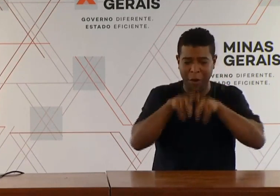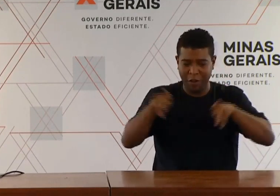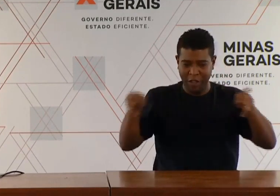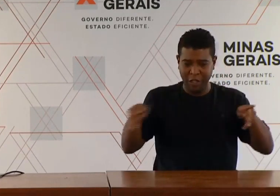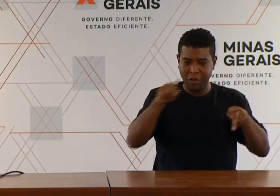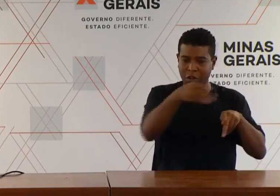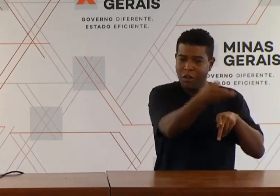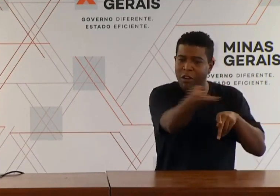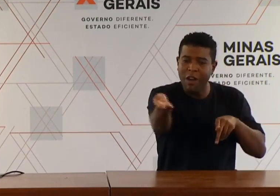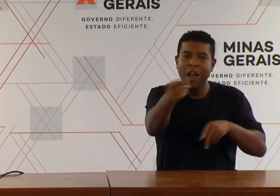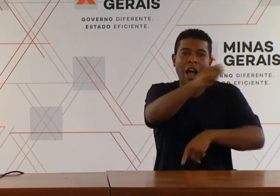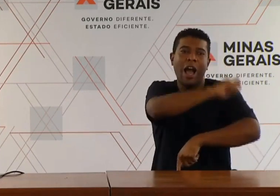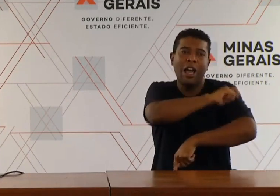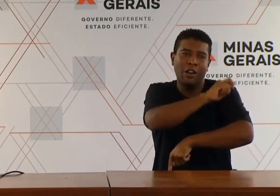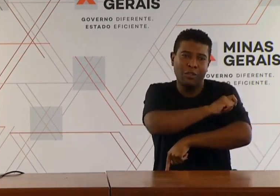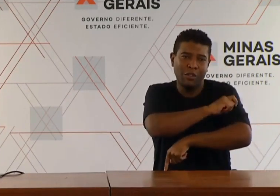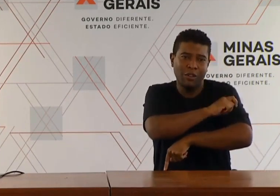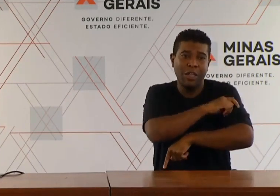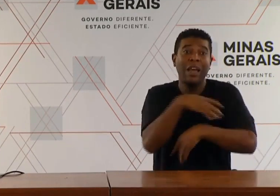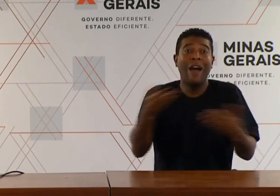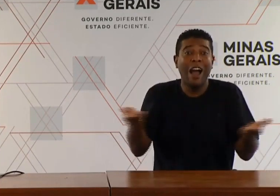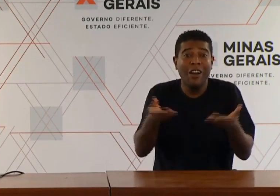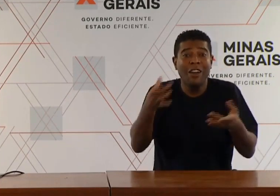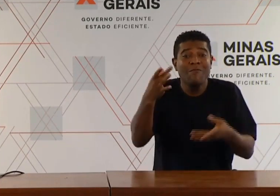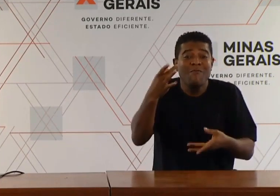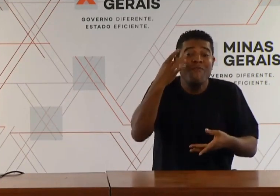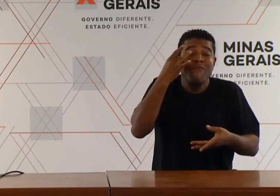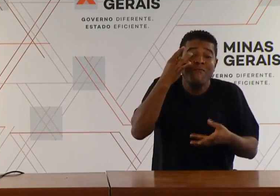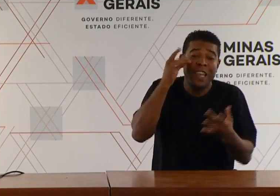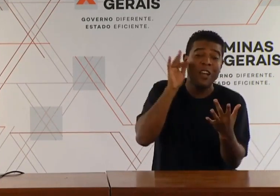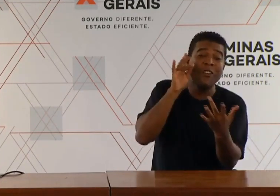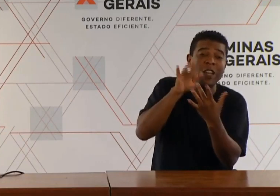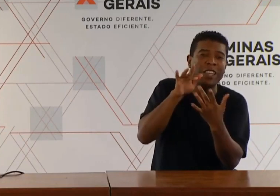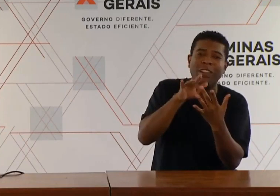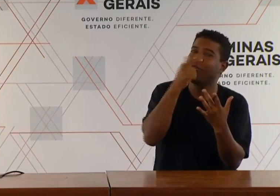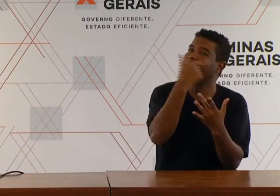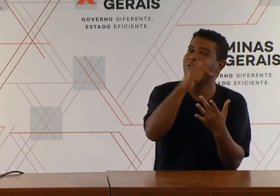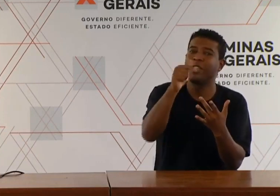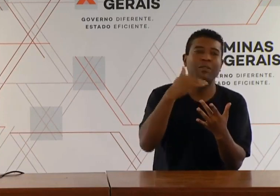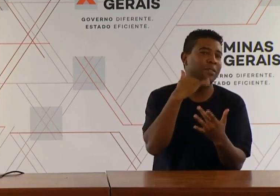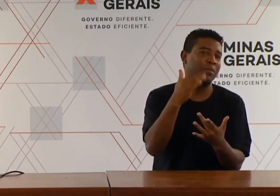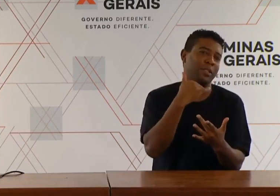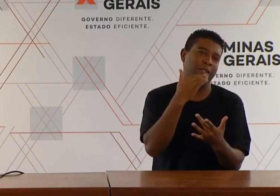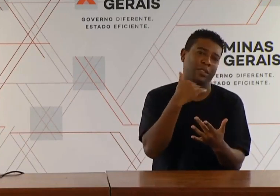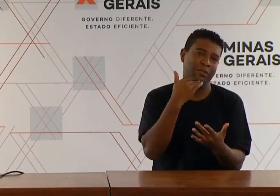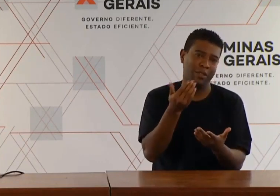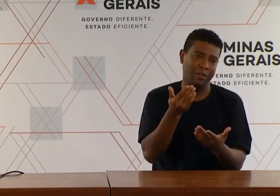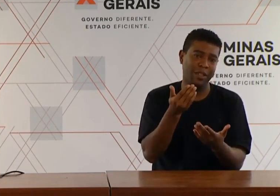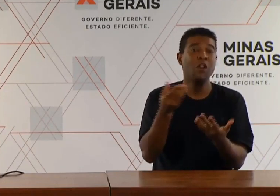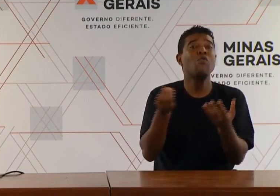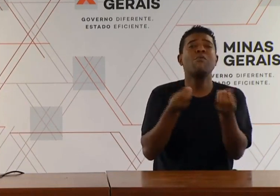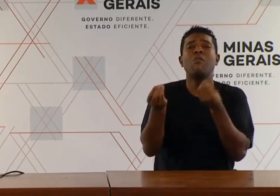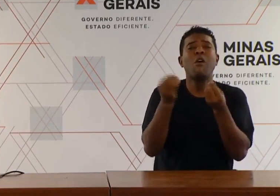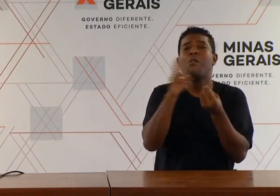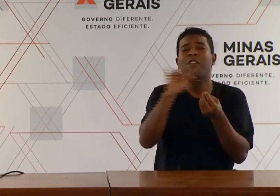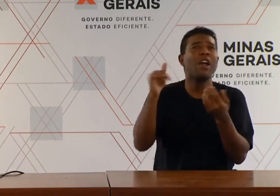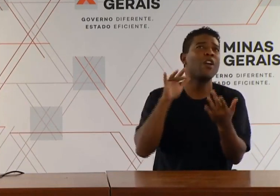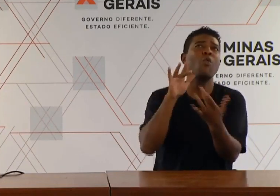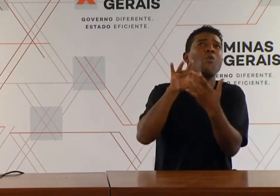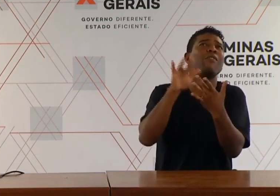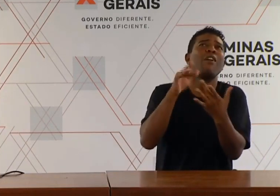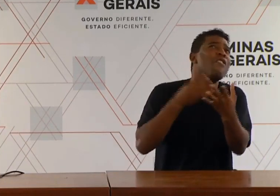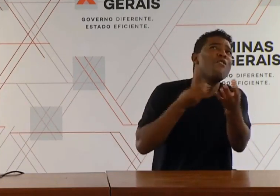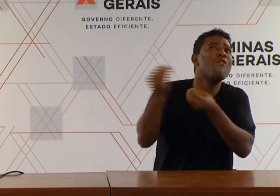impedido de garantir essa relação presencial. Então, o que a gente vem dispondo é essa garantia de uma estruturação desse